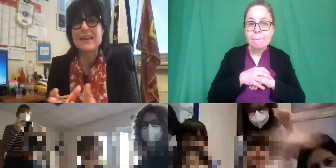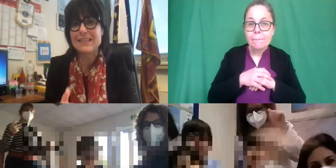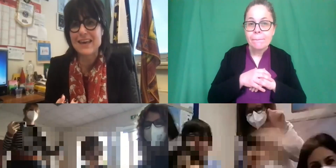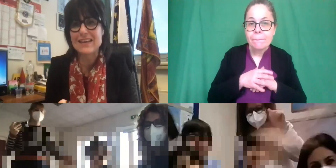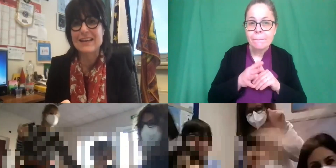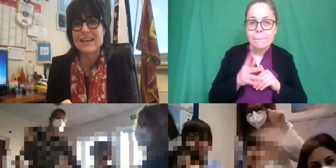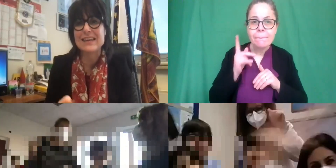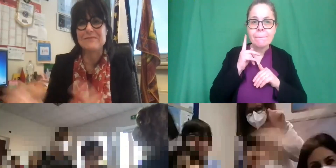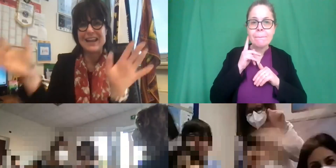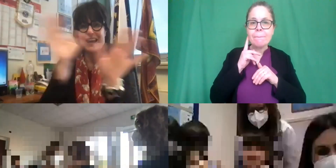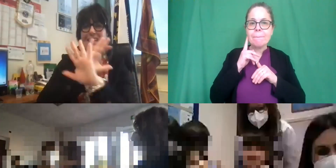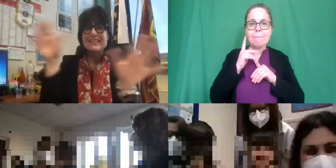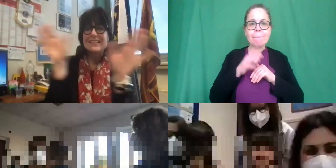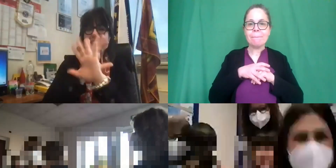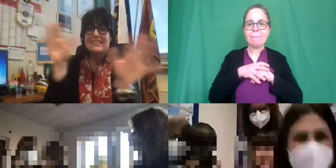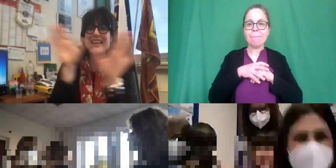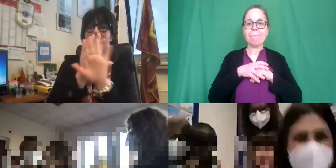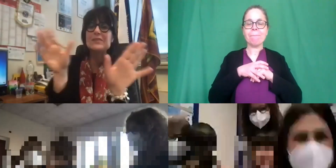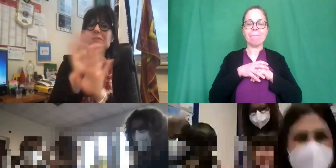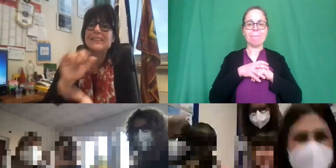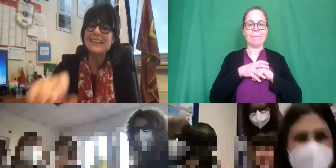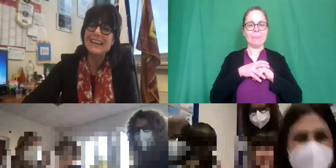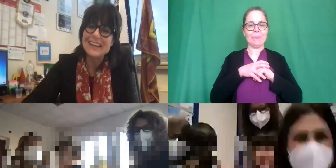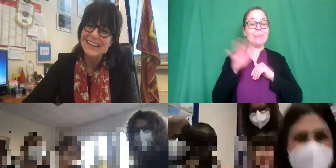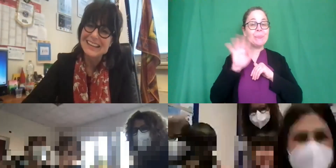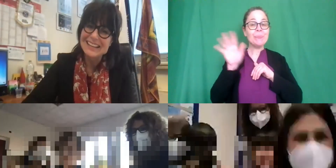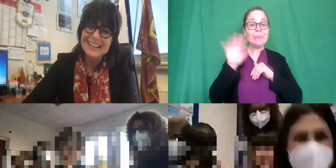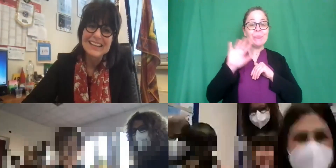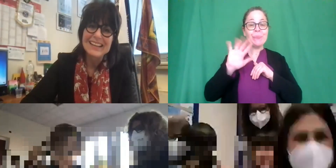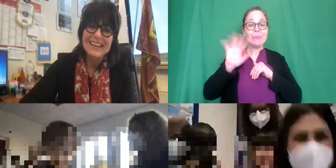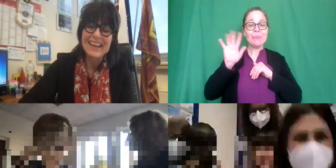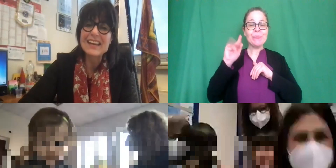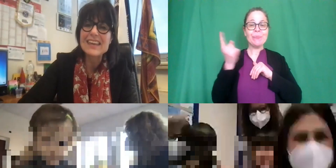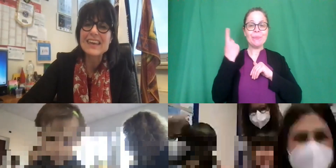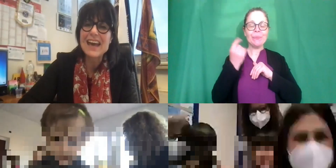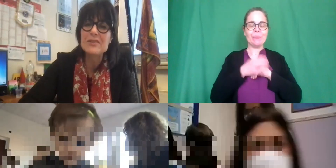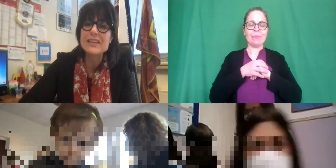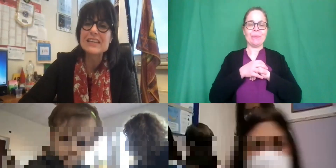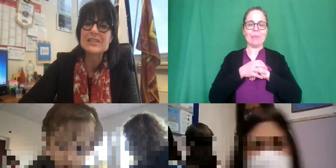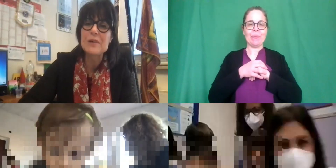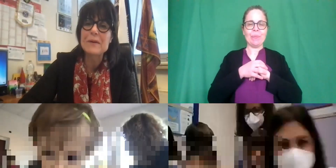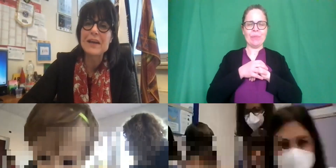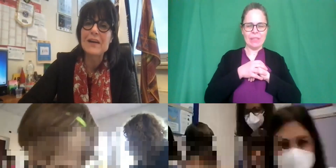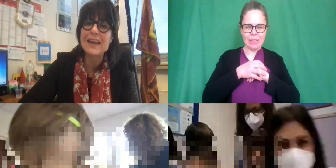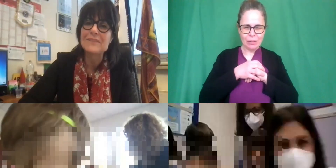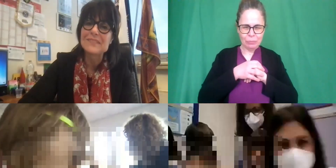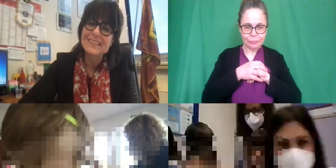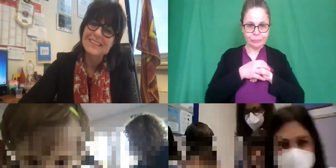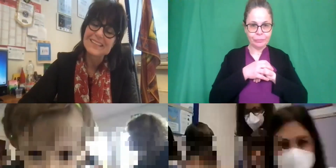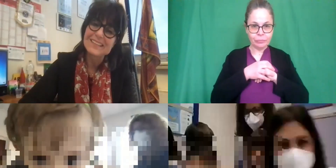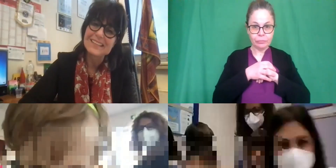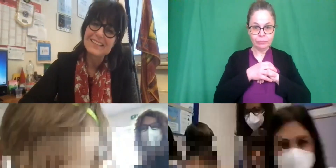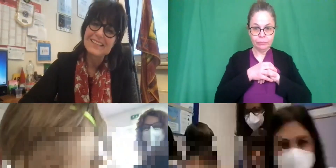grazie a tutti grazie Enrica voi hai due parole